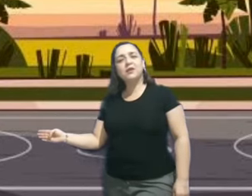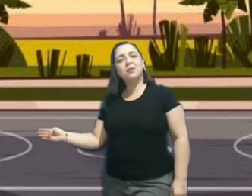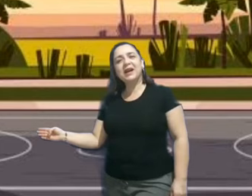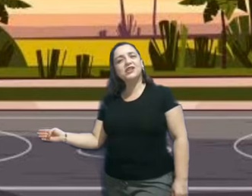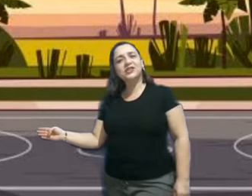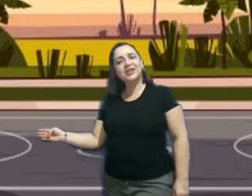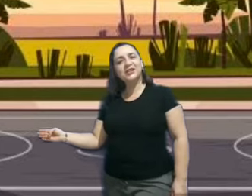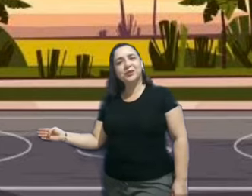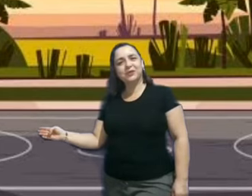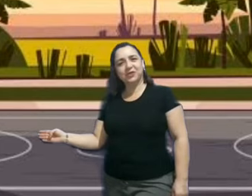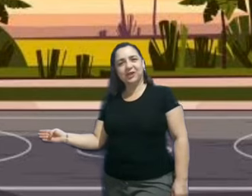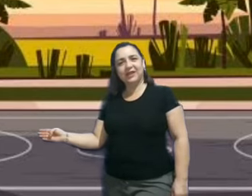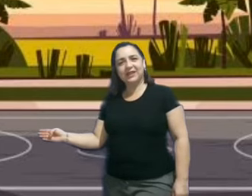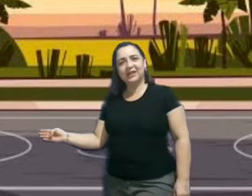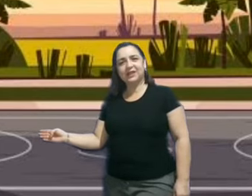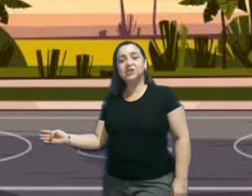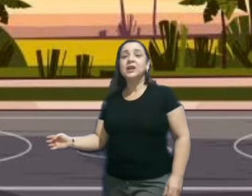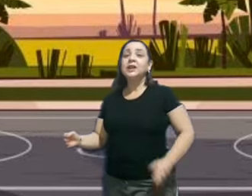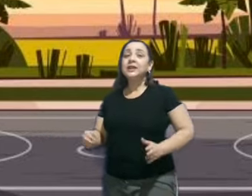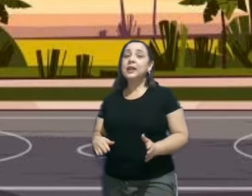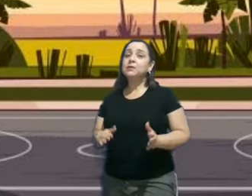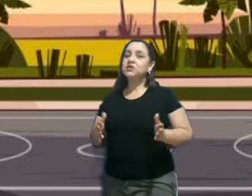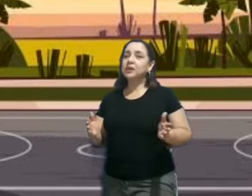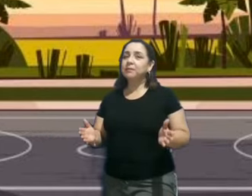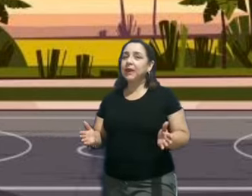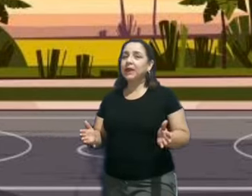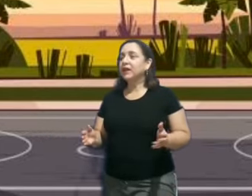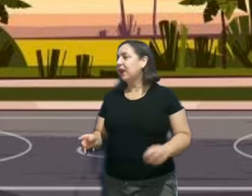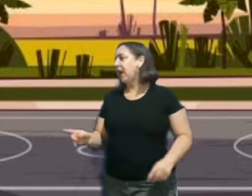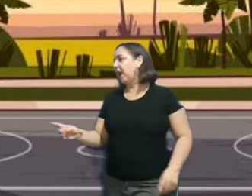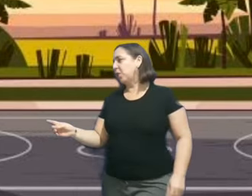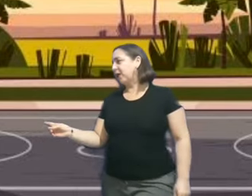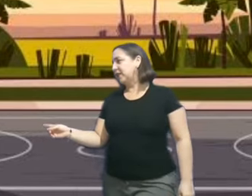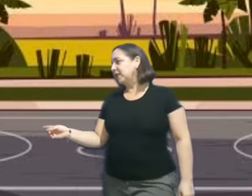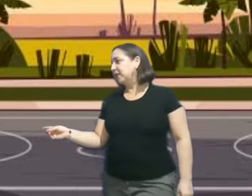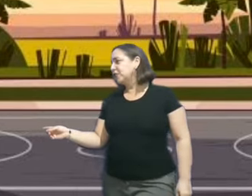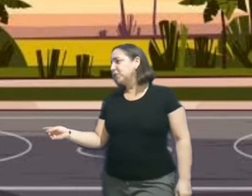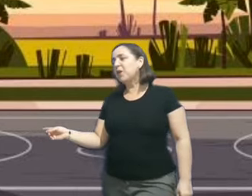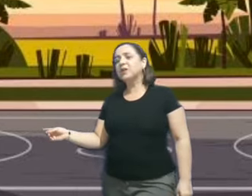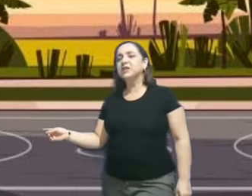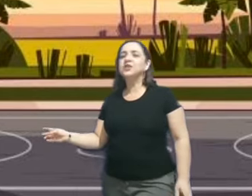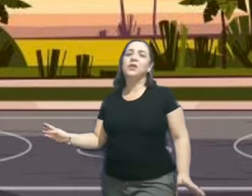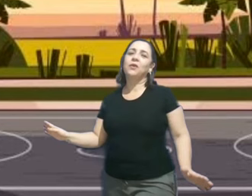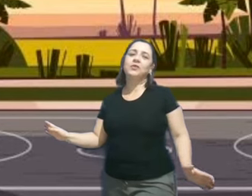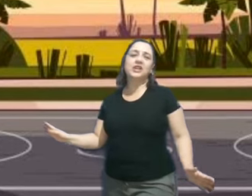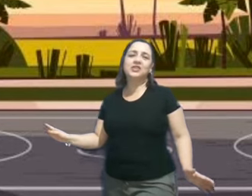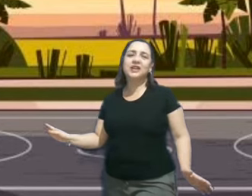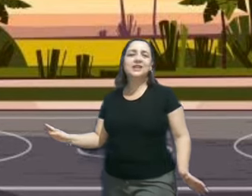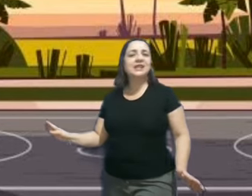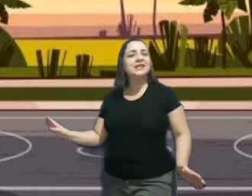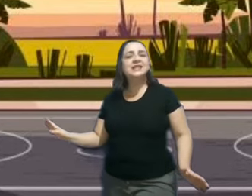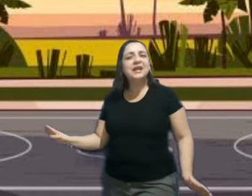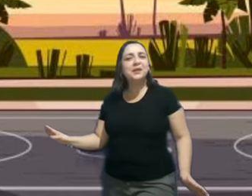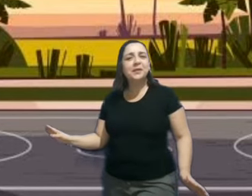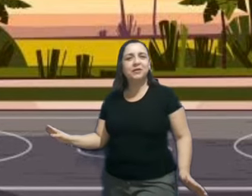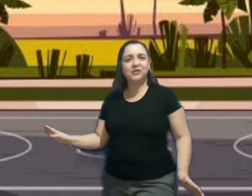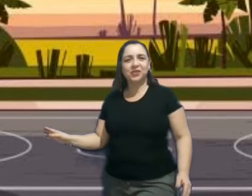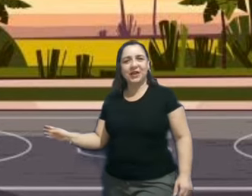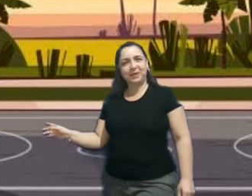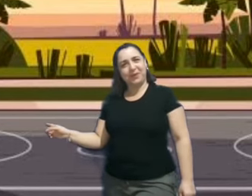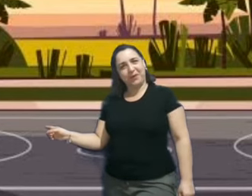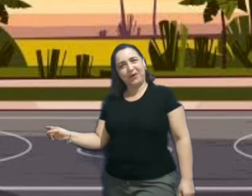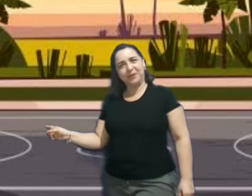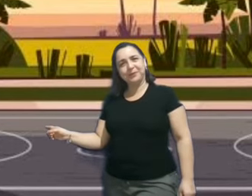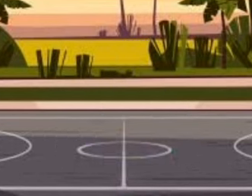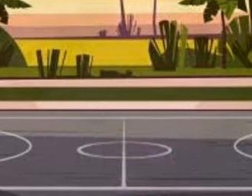vocês brincam bastante com os coleguinhas. Temos também a quadra de esportes, onde as crianças amam